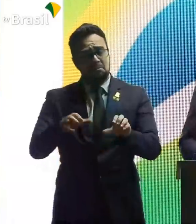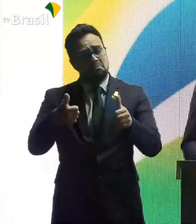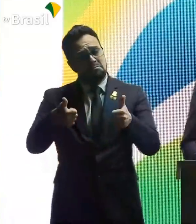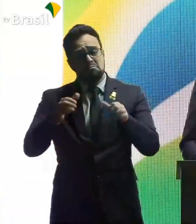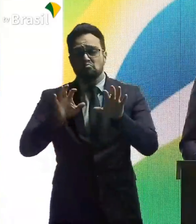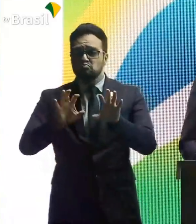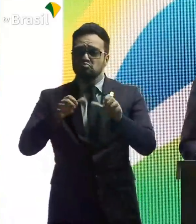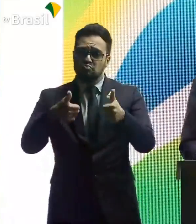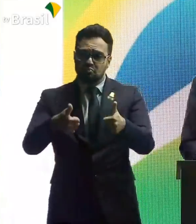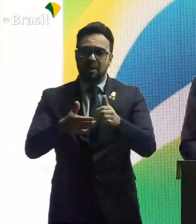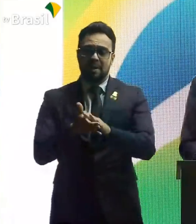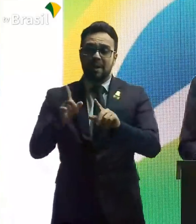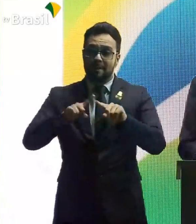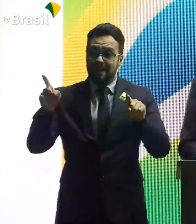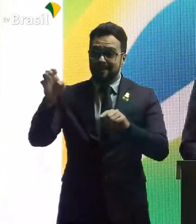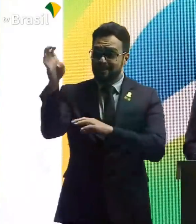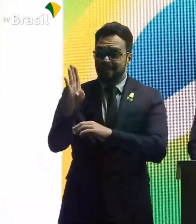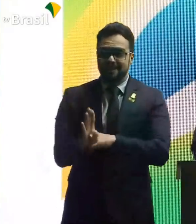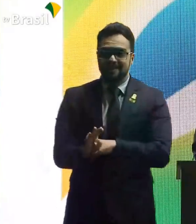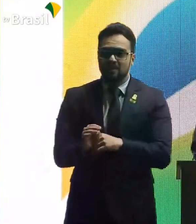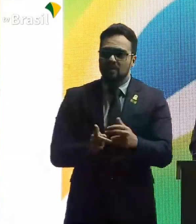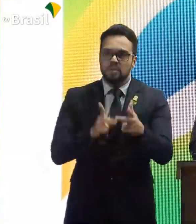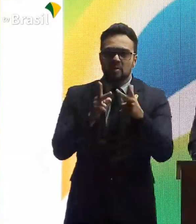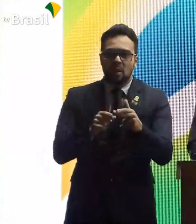O Brasil estava nessa situação.